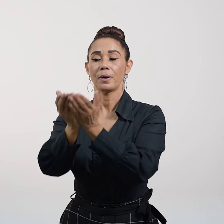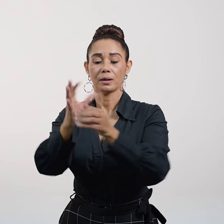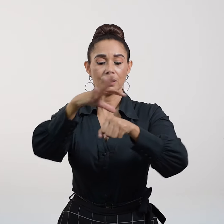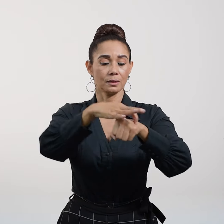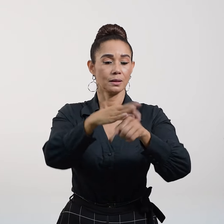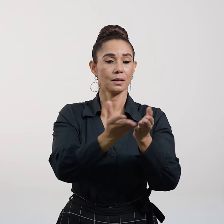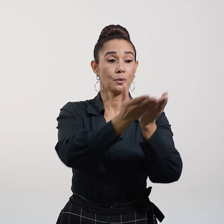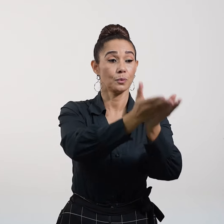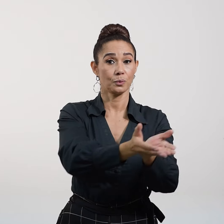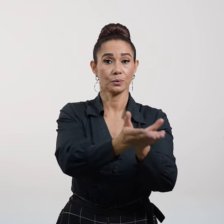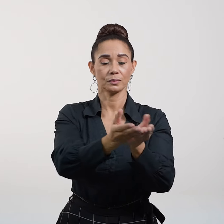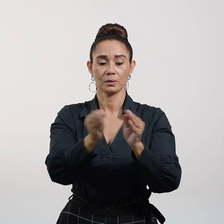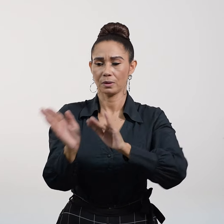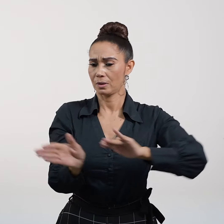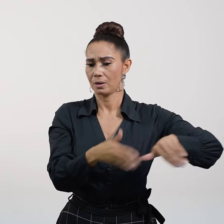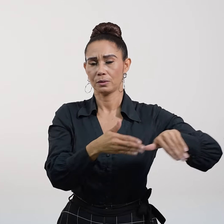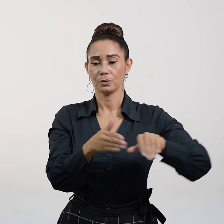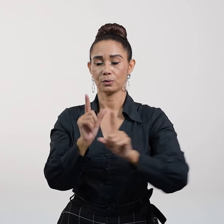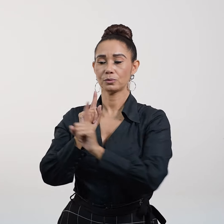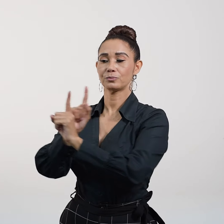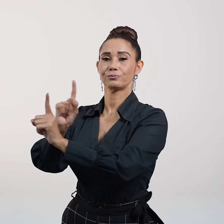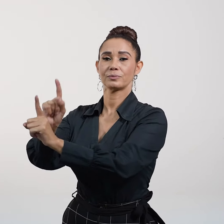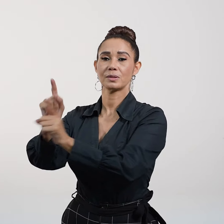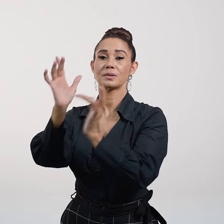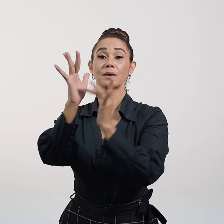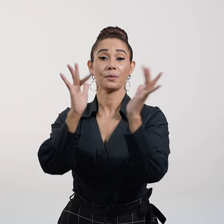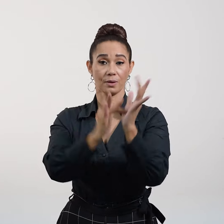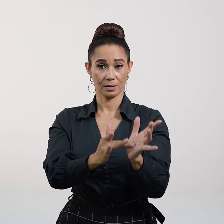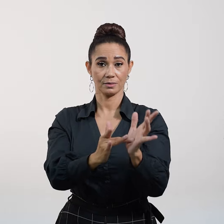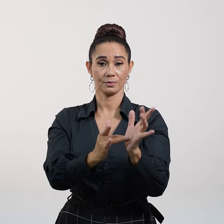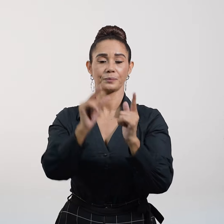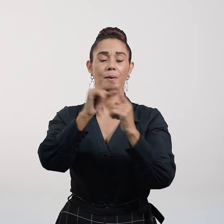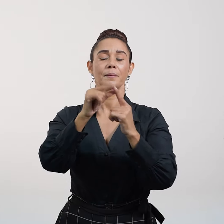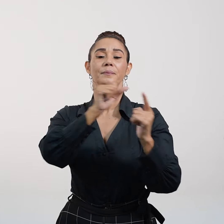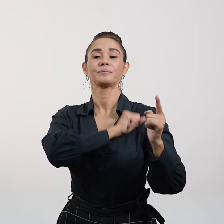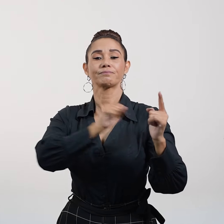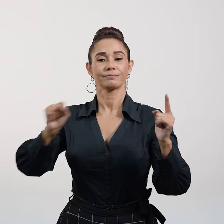y dejándolo todo, lo siguieron. Palabra del Señor Y